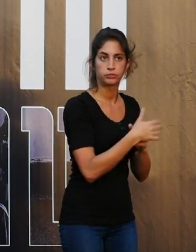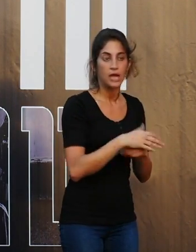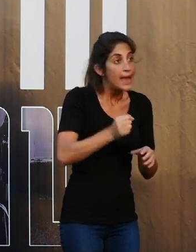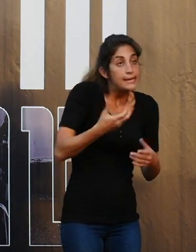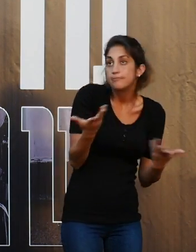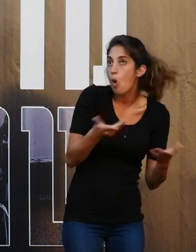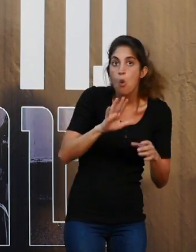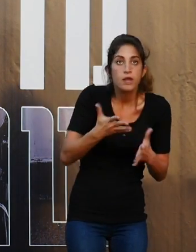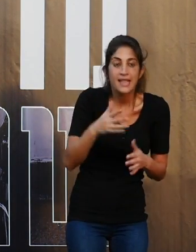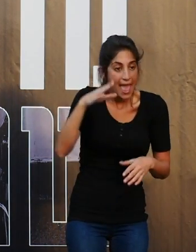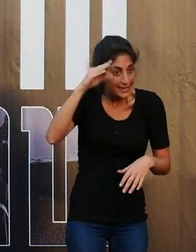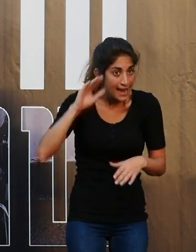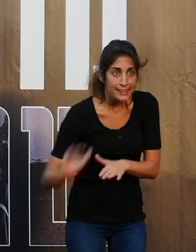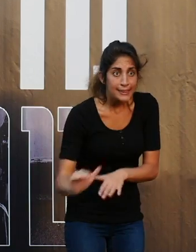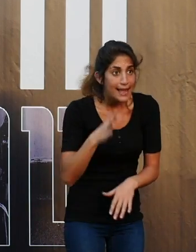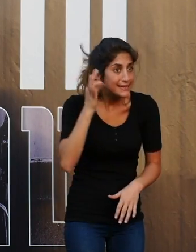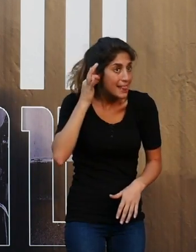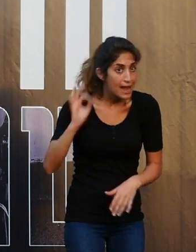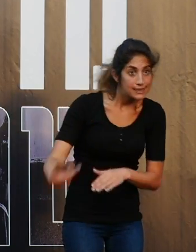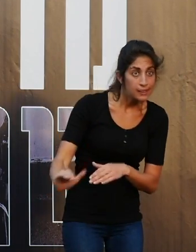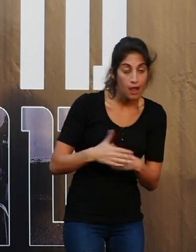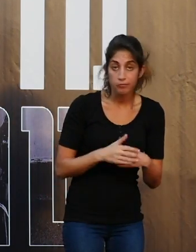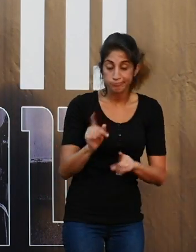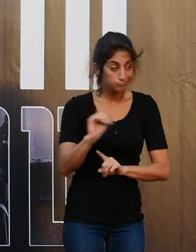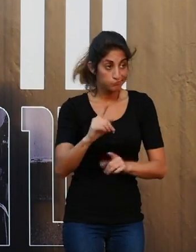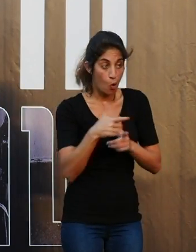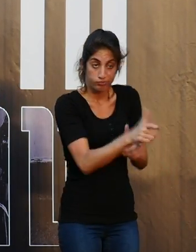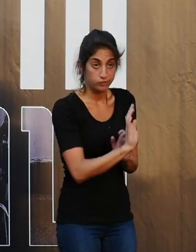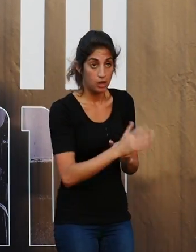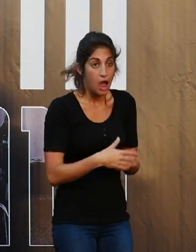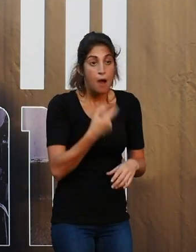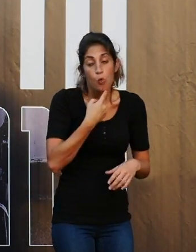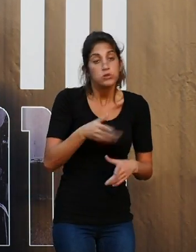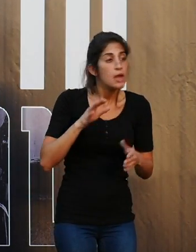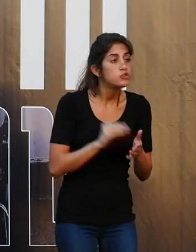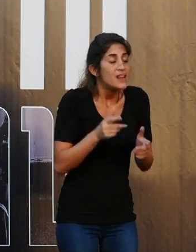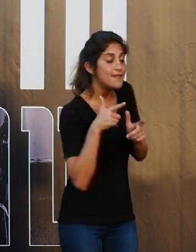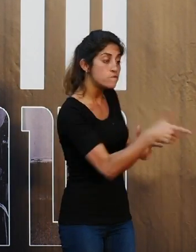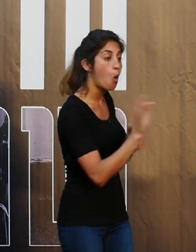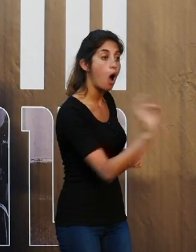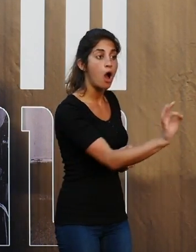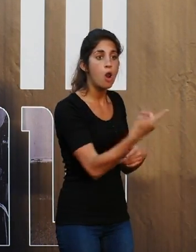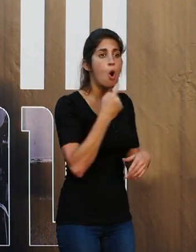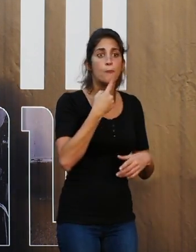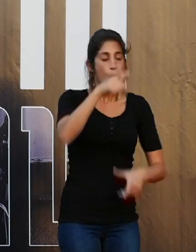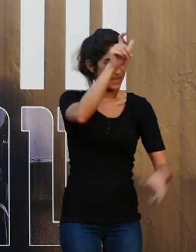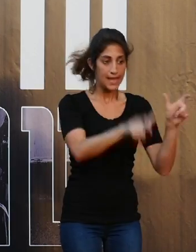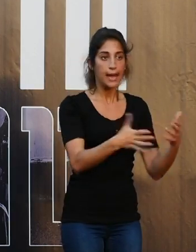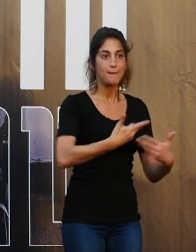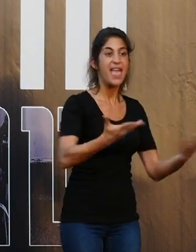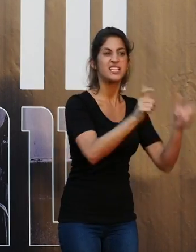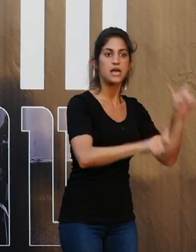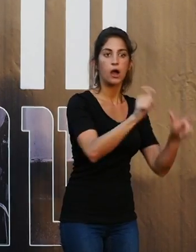או ילד קטן או ילדה קטנה, לראות על מנת לפגוע. אמרו לנו, אין אזרחים. אמרו לנו, לא אמור להיות אזרחים.